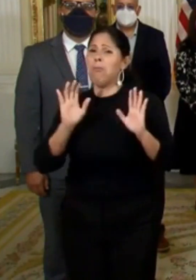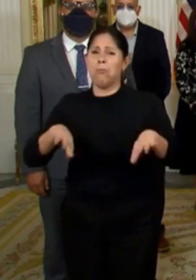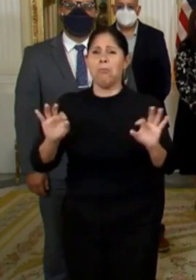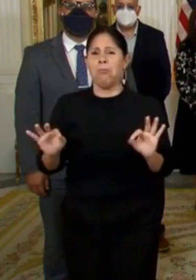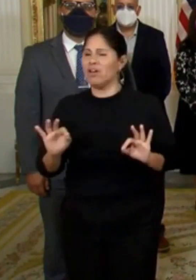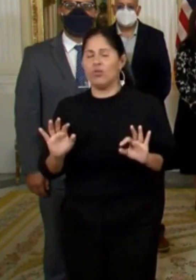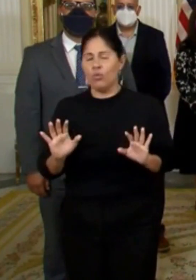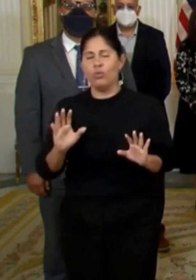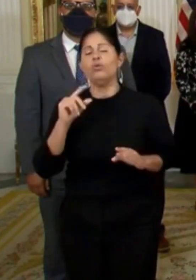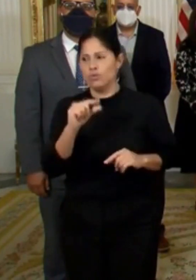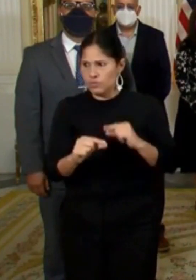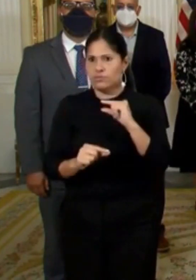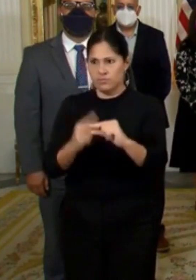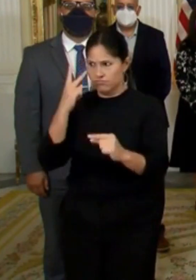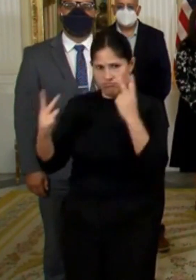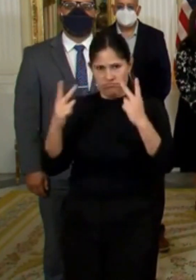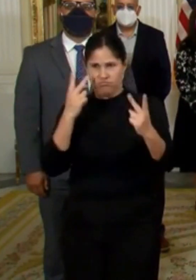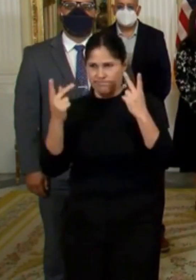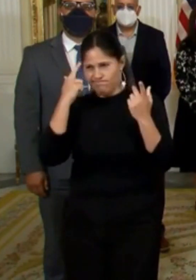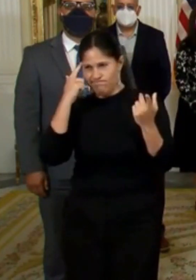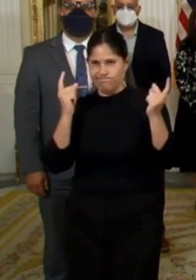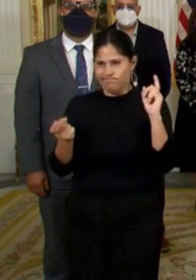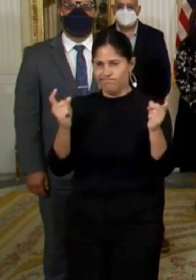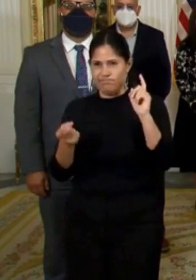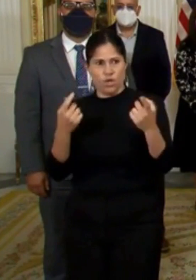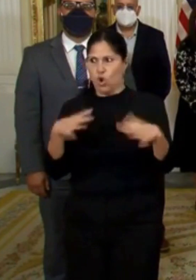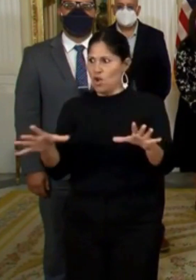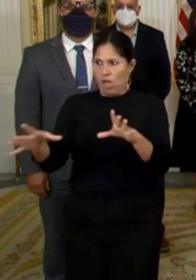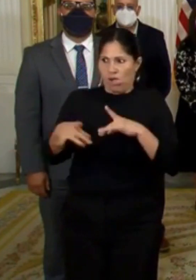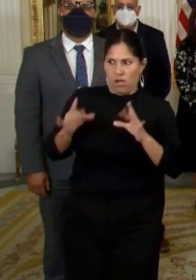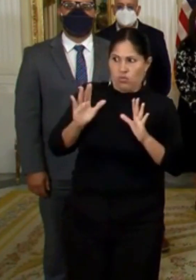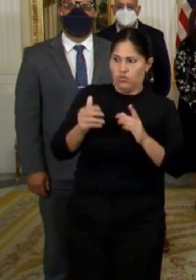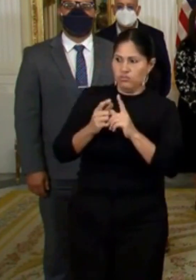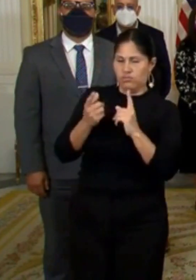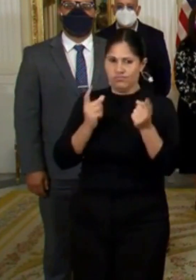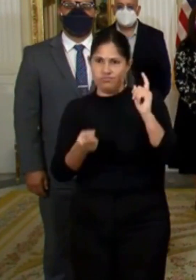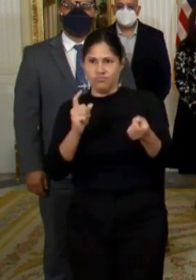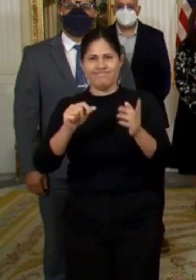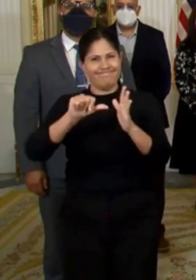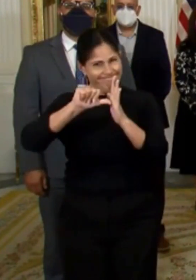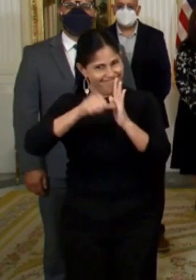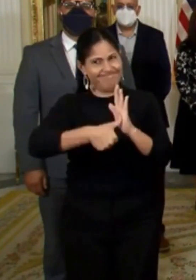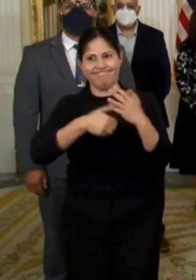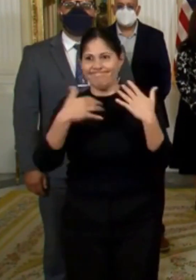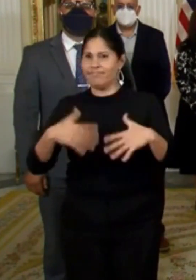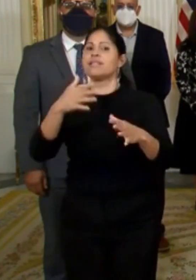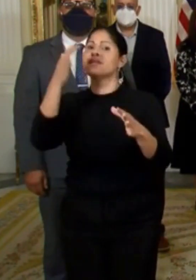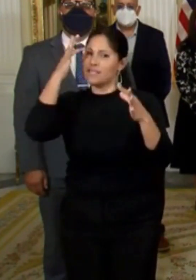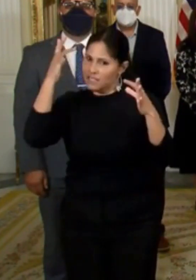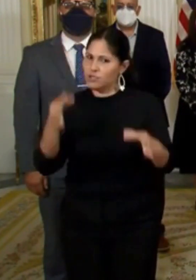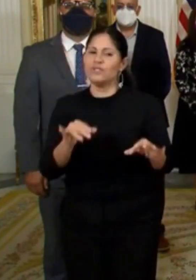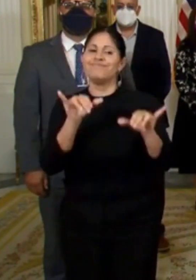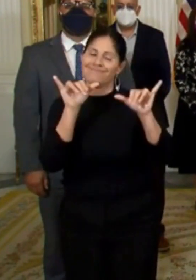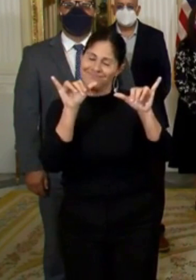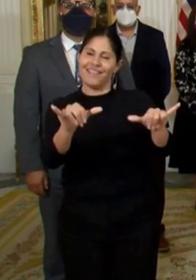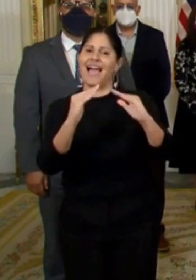avanzáramos en las medidas para minimizar los contagios. Enfatizamos que la determinación de mantenernos en casa